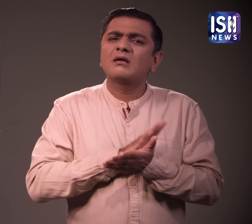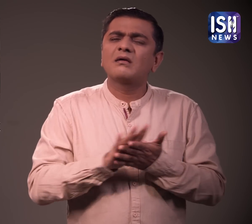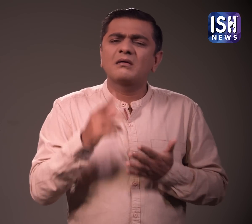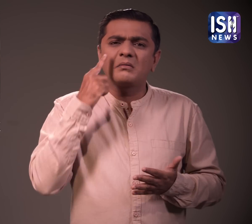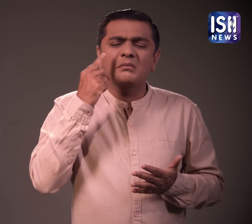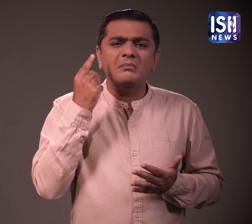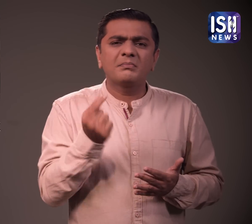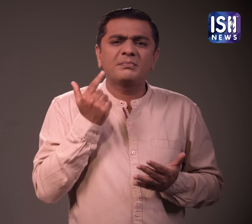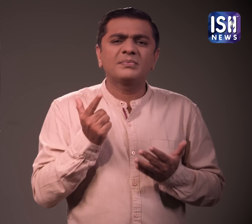हो गया